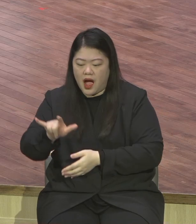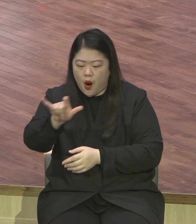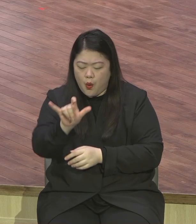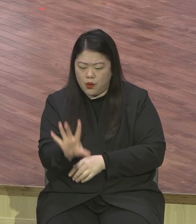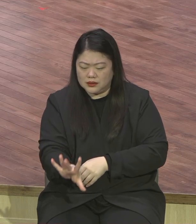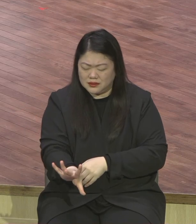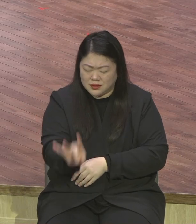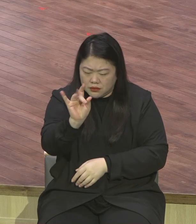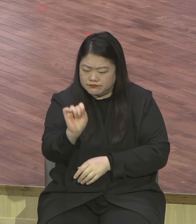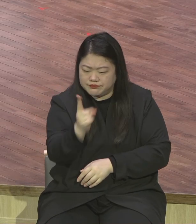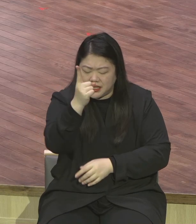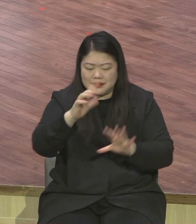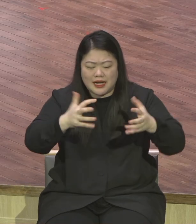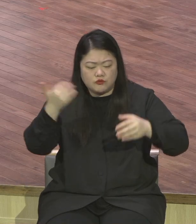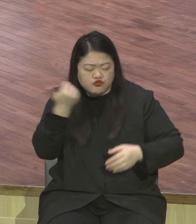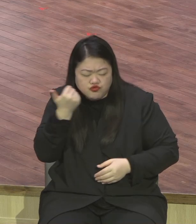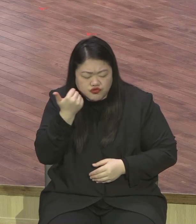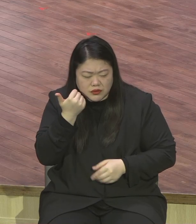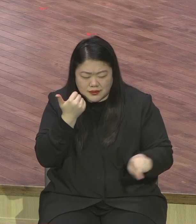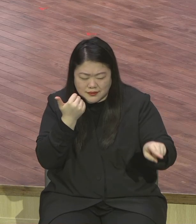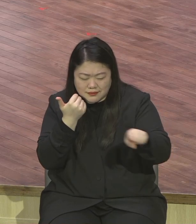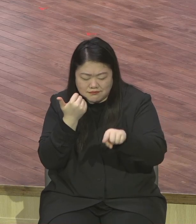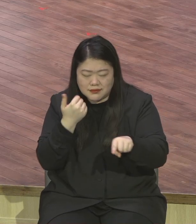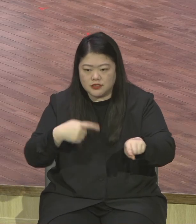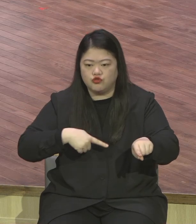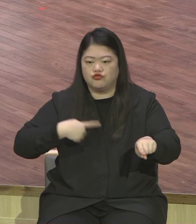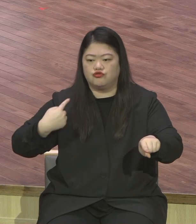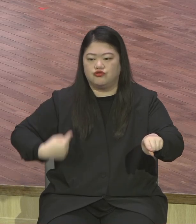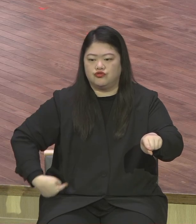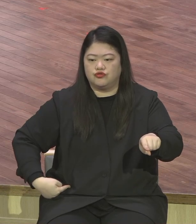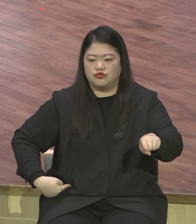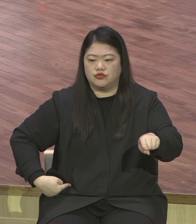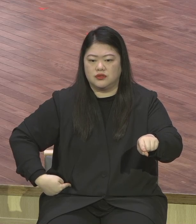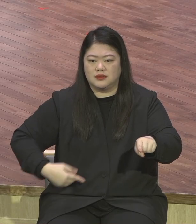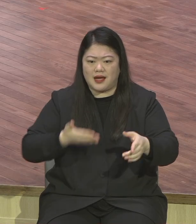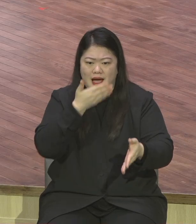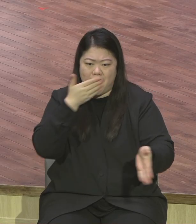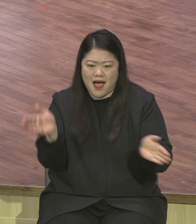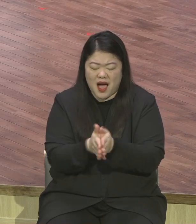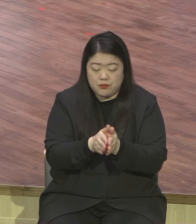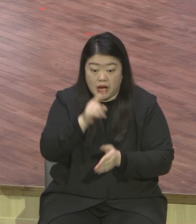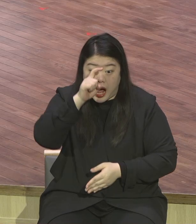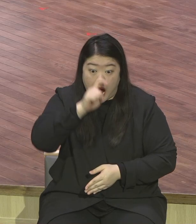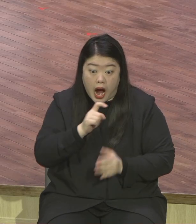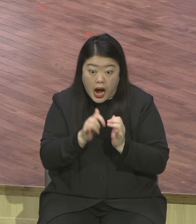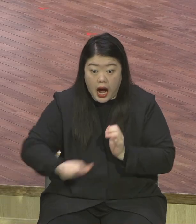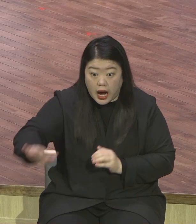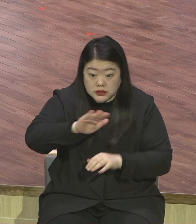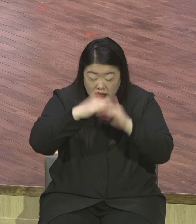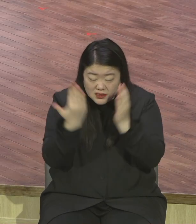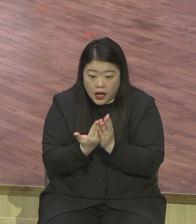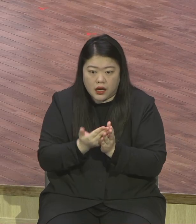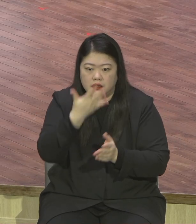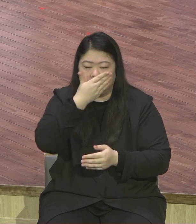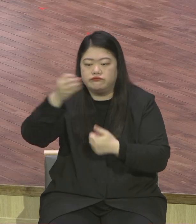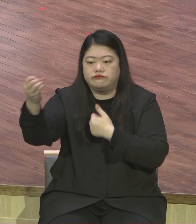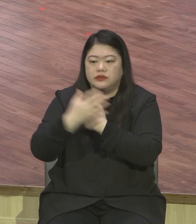인종차별적으로 아시아 사람은 누구나 그렇게 공격을 하고 있습니다. 그래서